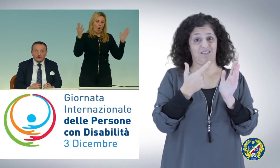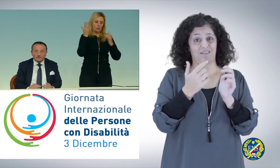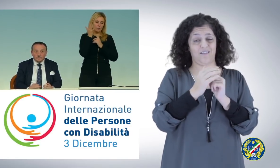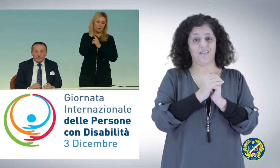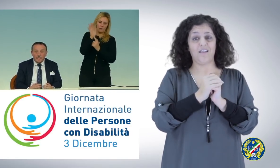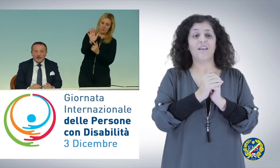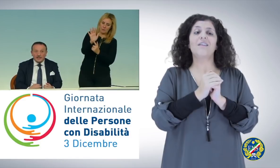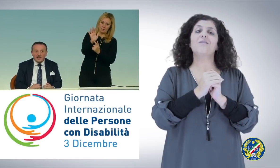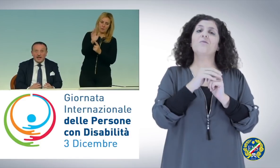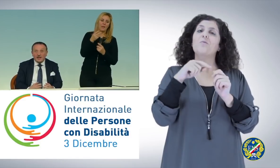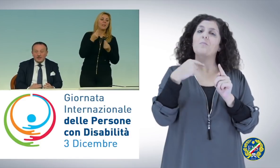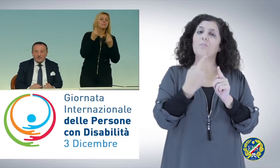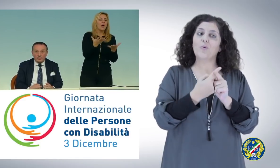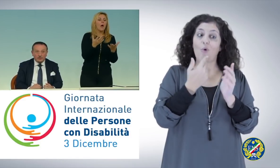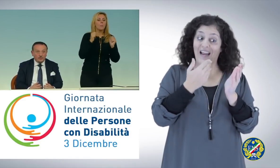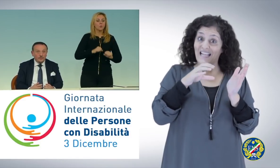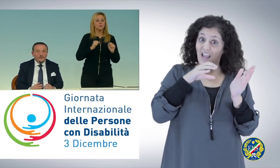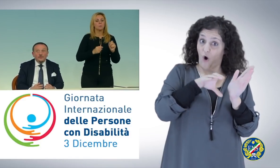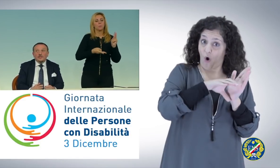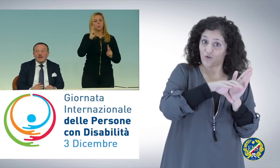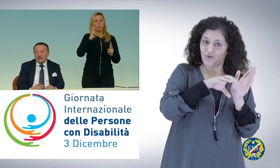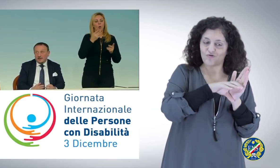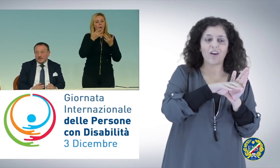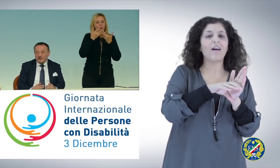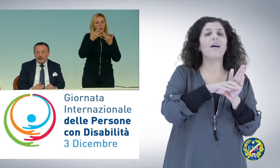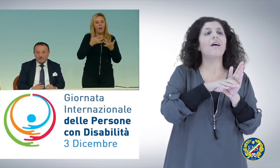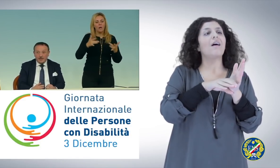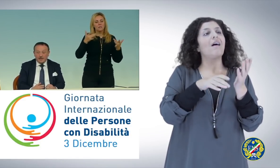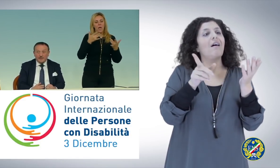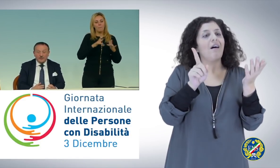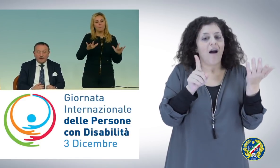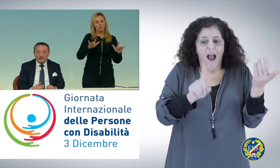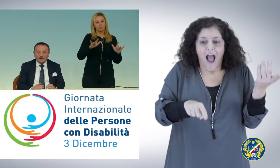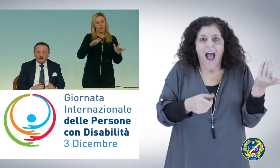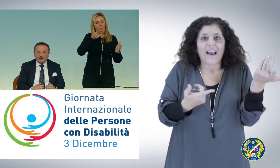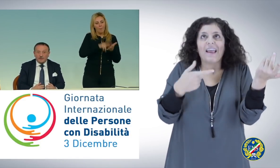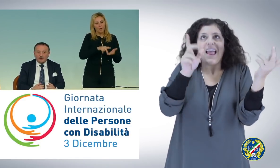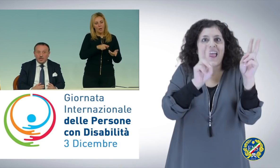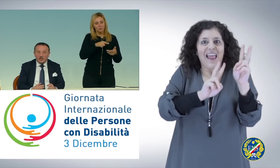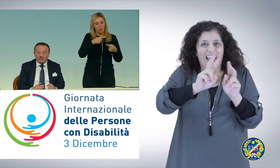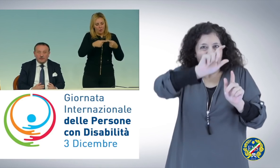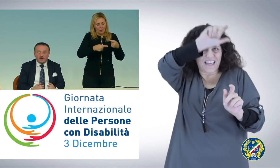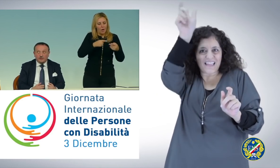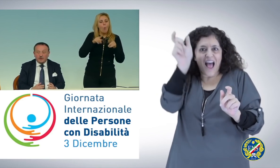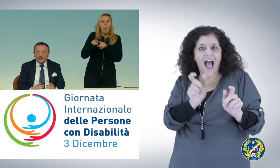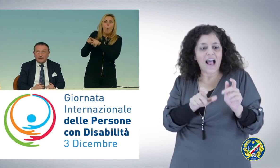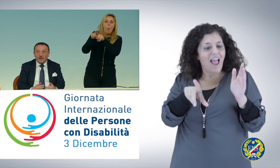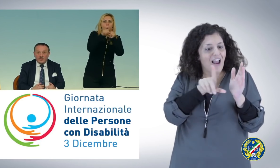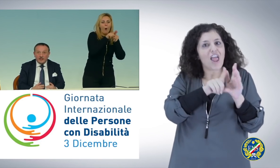renderà molto più fluida sia l'applicazione evidentemente omogenea sul territorio nazionale